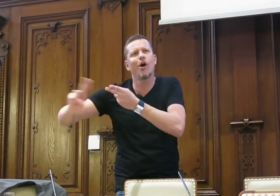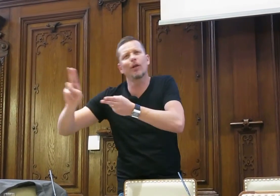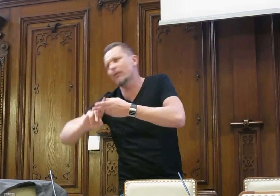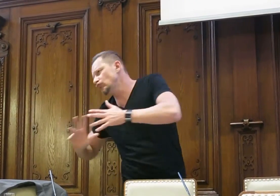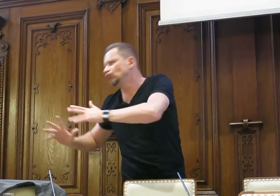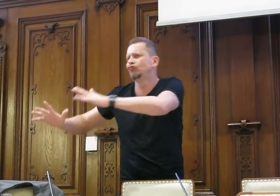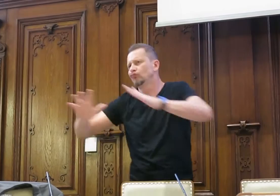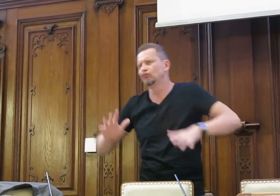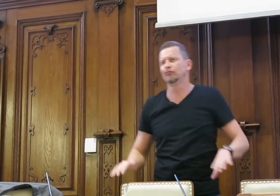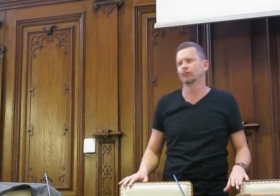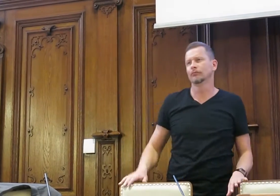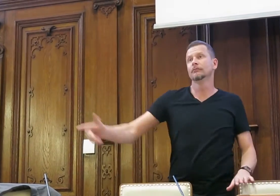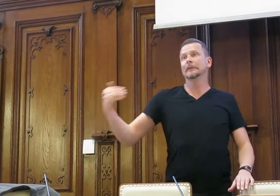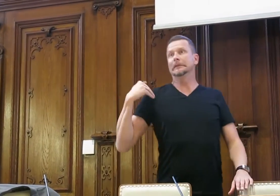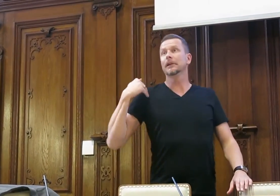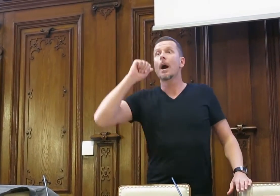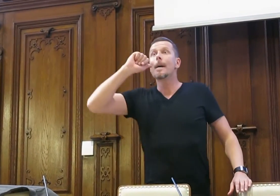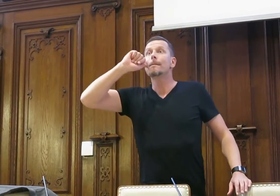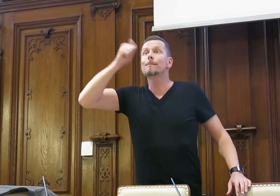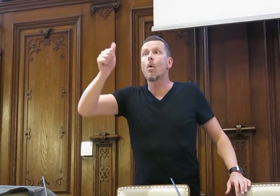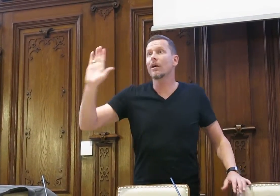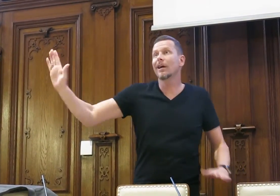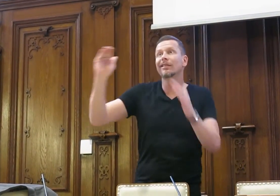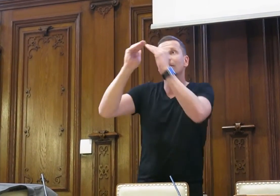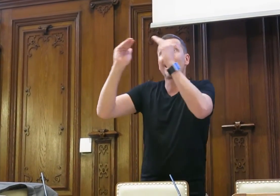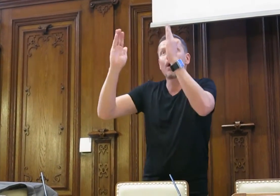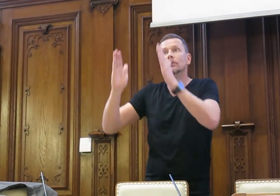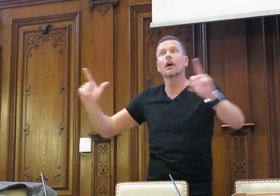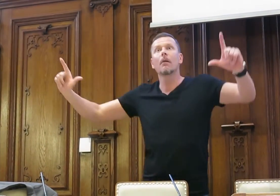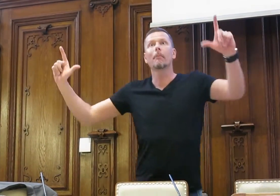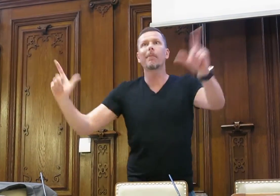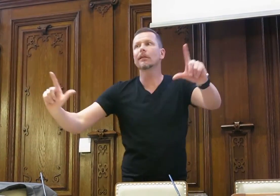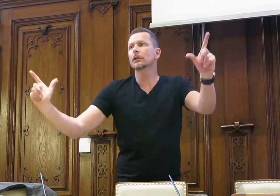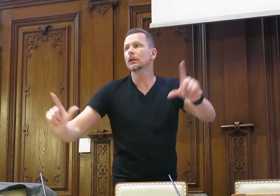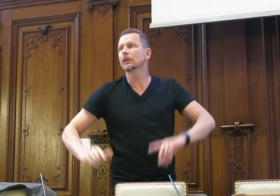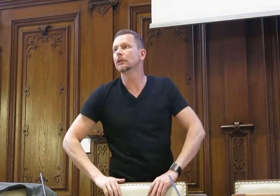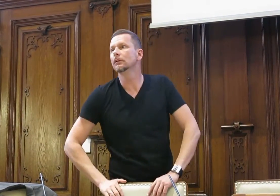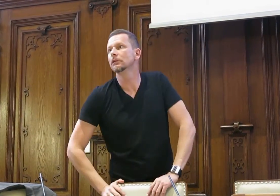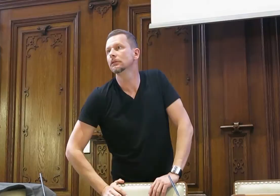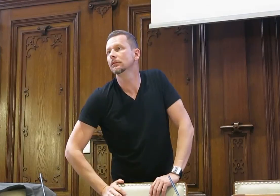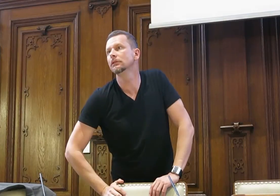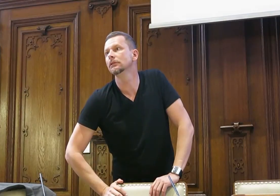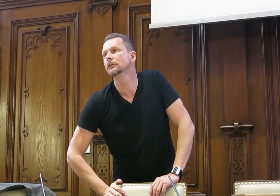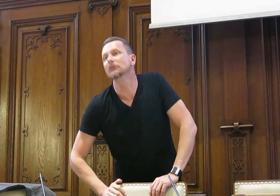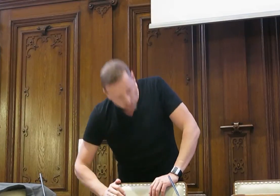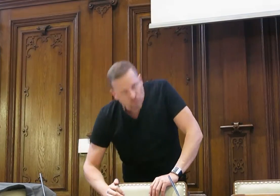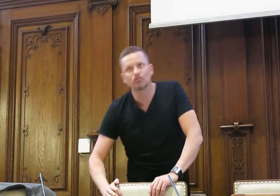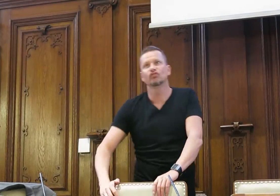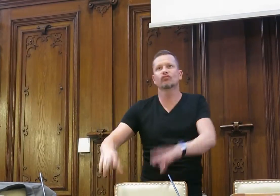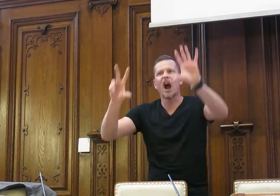und so weiter, die plaudeln ein bisschen miteinander in Gebärdensprache und plötzlich sagt einer, morgen gibst du mir eine Hausparty, magst du vorbeikommen?